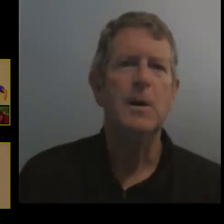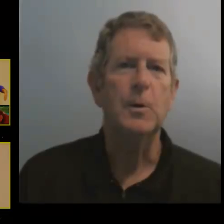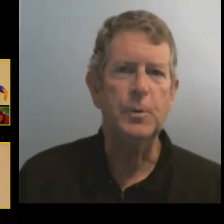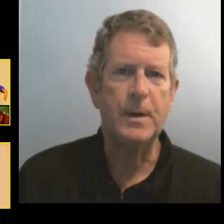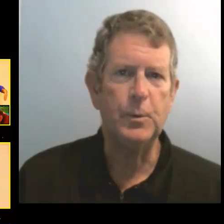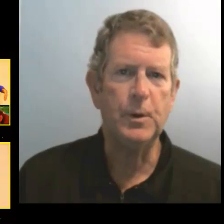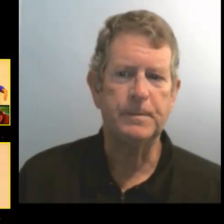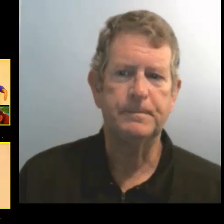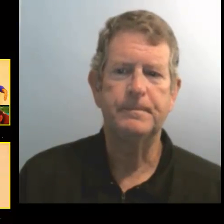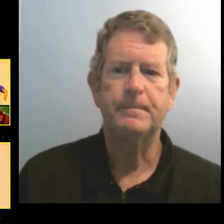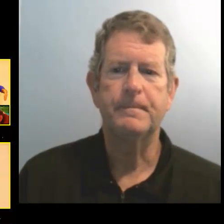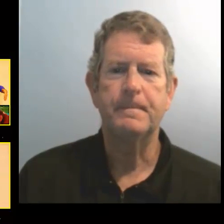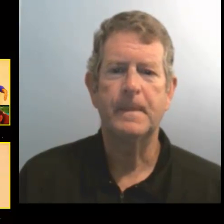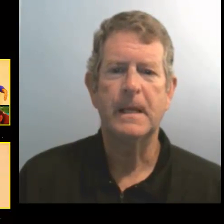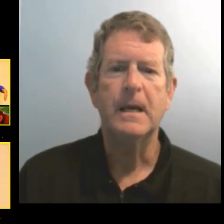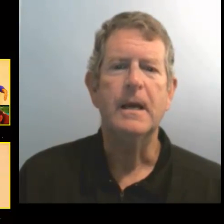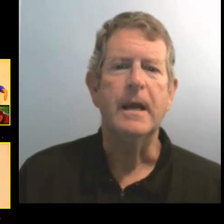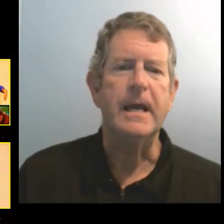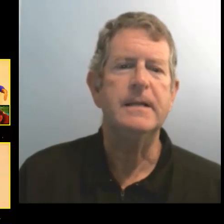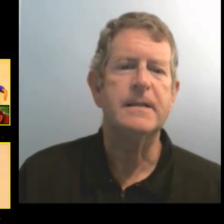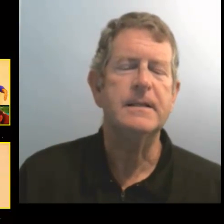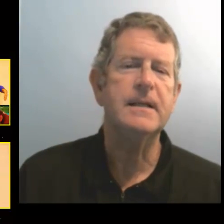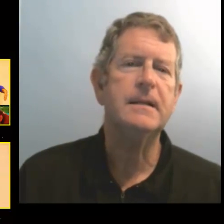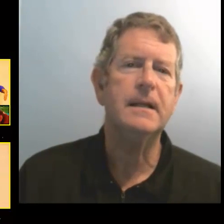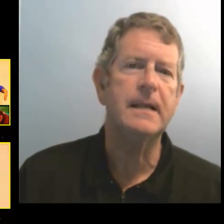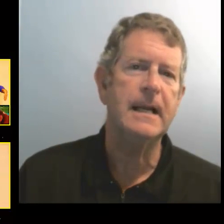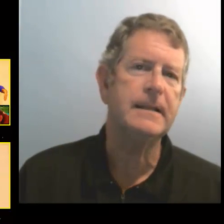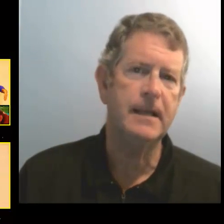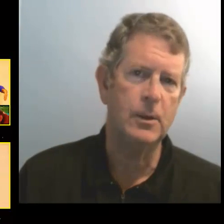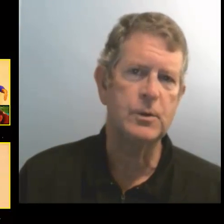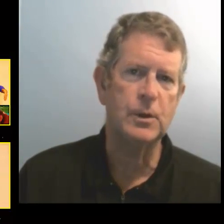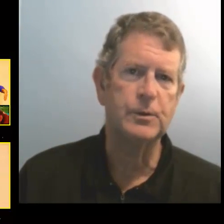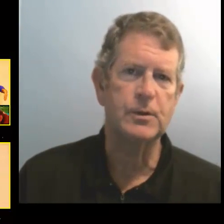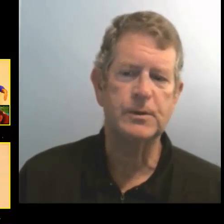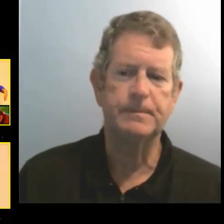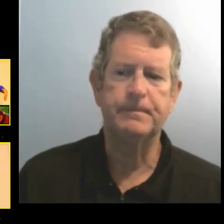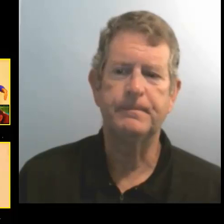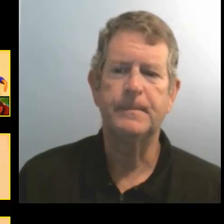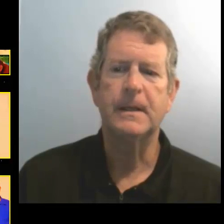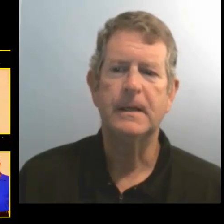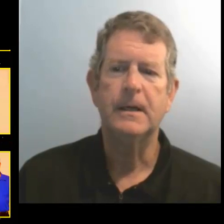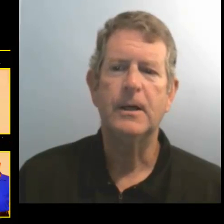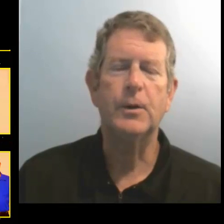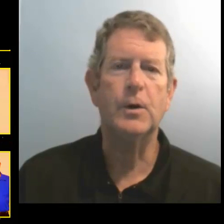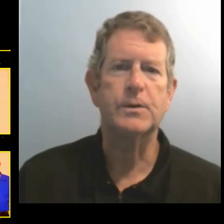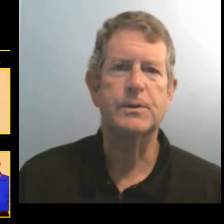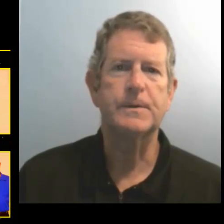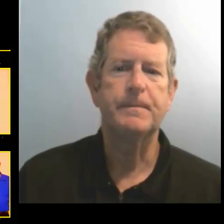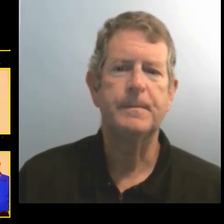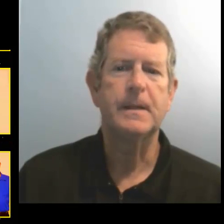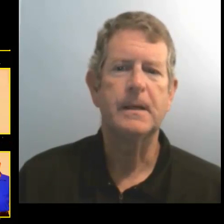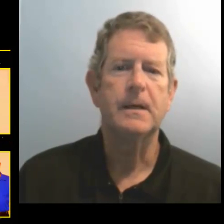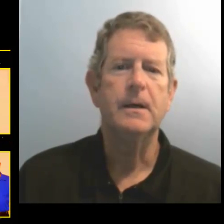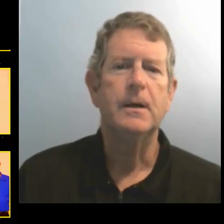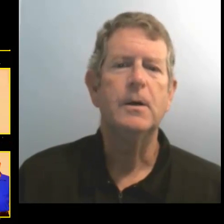1. Él se sienta delante de nosotros. 2.